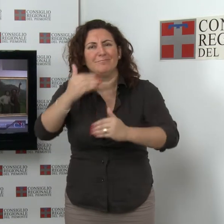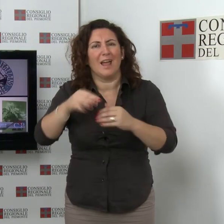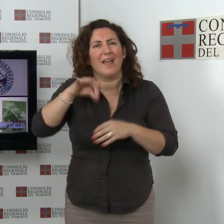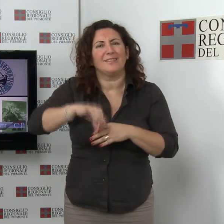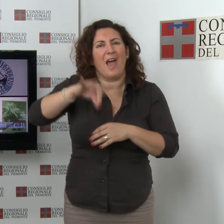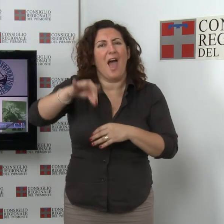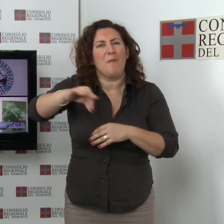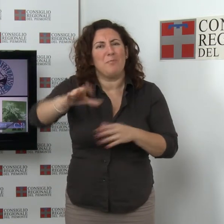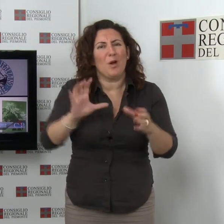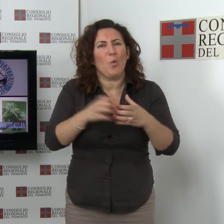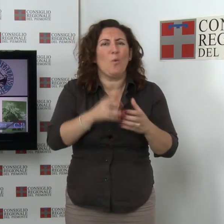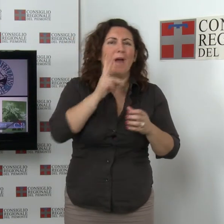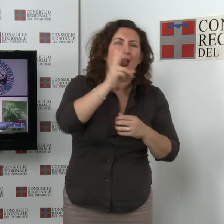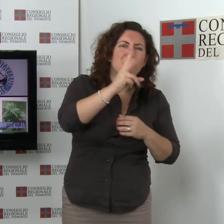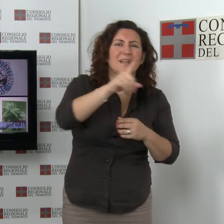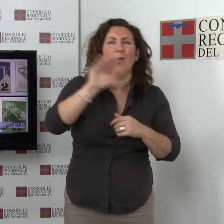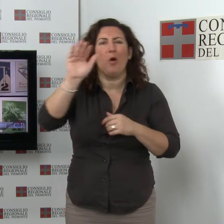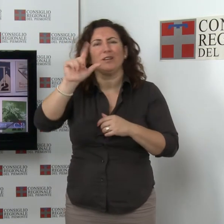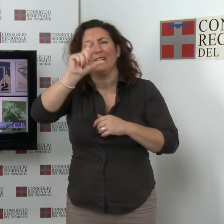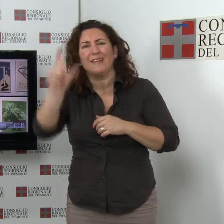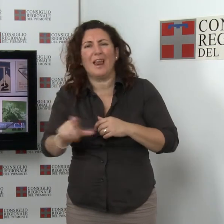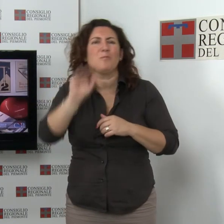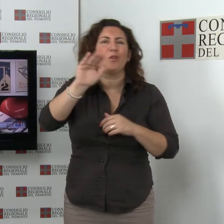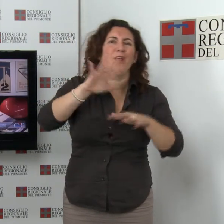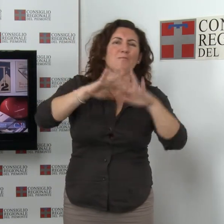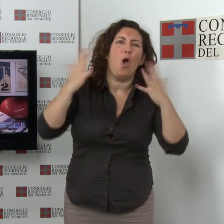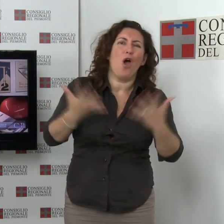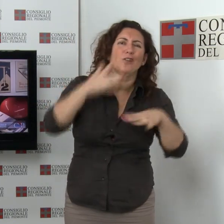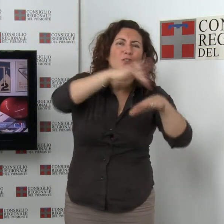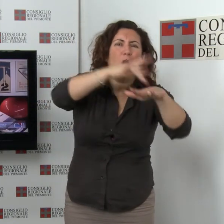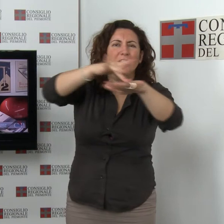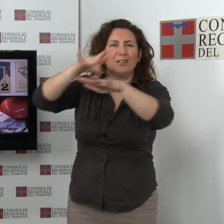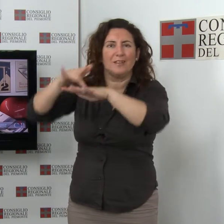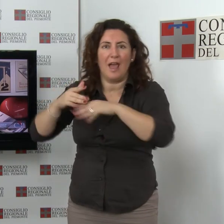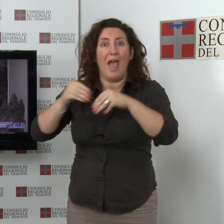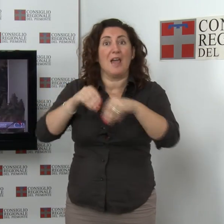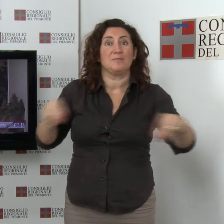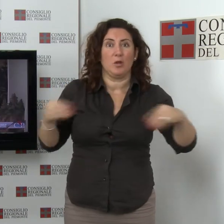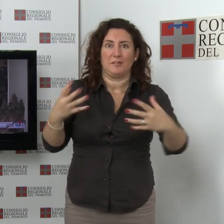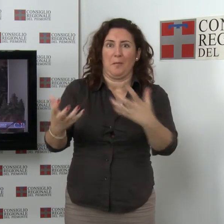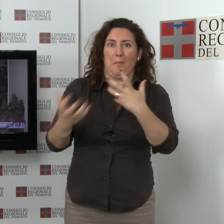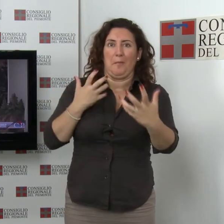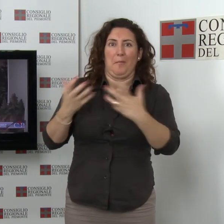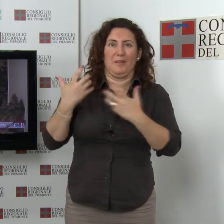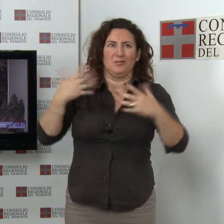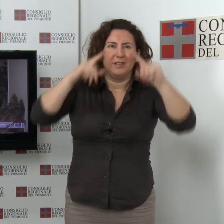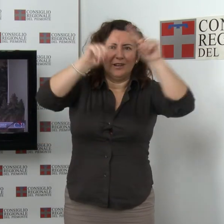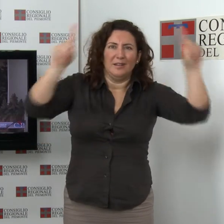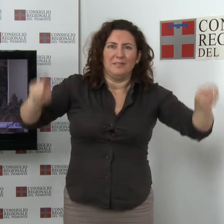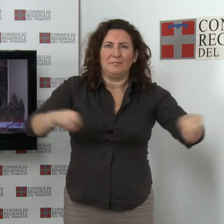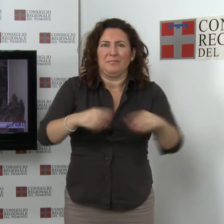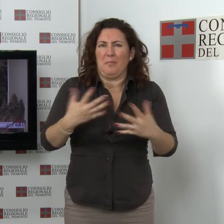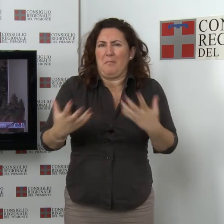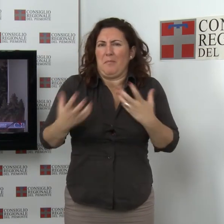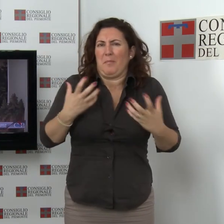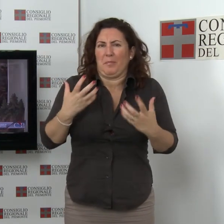legato il club alpino alle montagne italiane e del mondo. L'esposizione ha un impatto scenografico, pannelli di grande effetto con un teatro